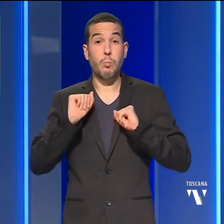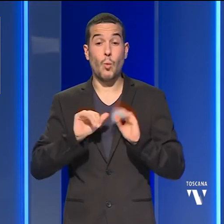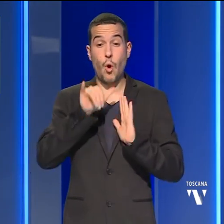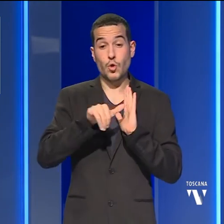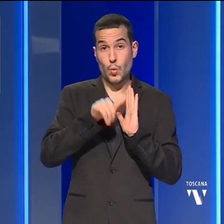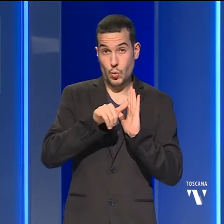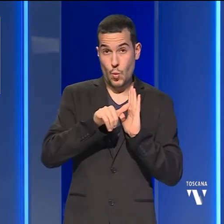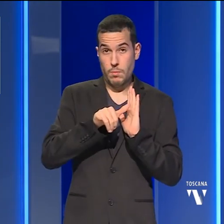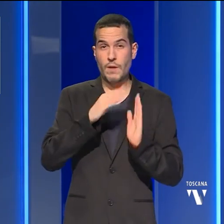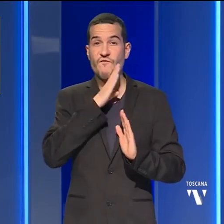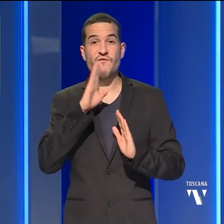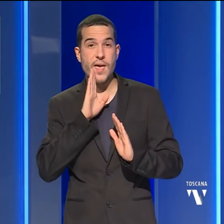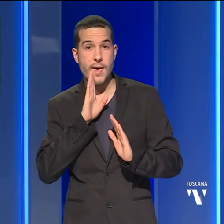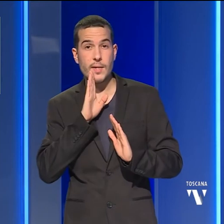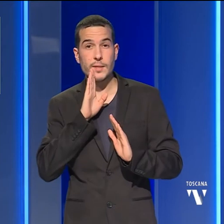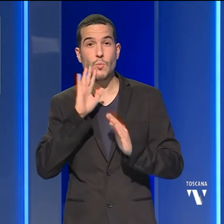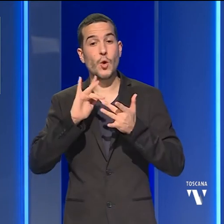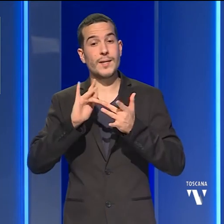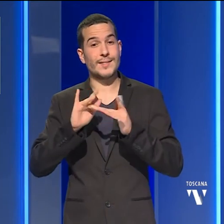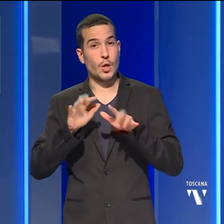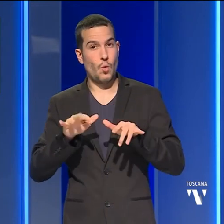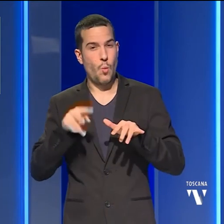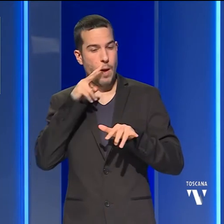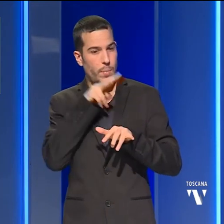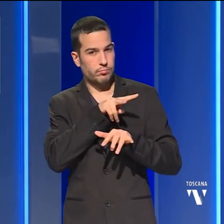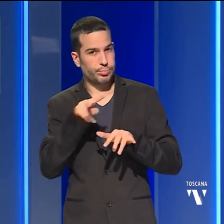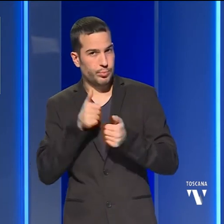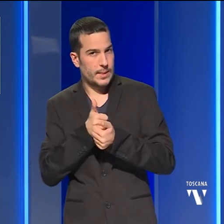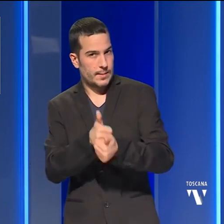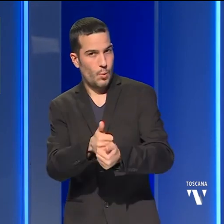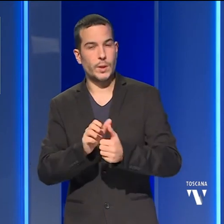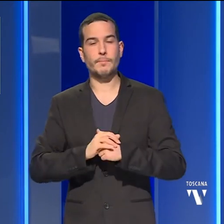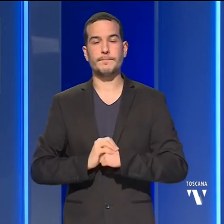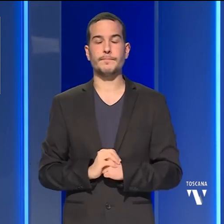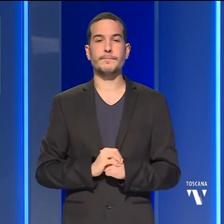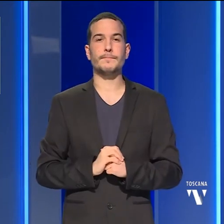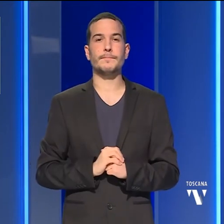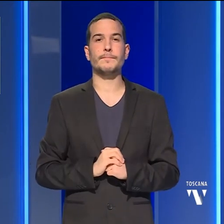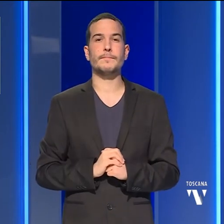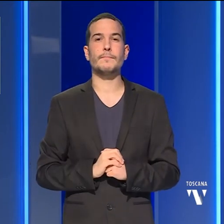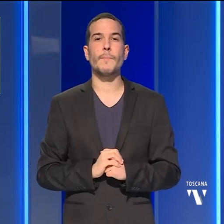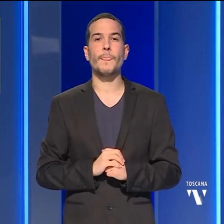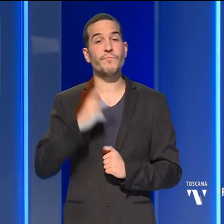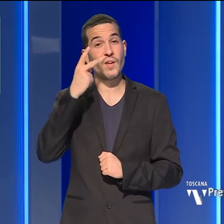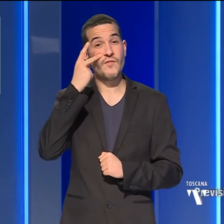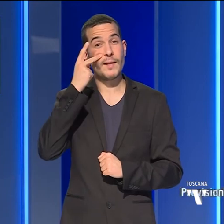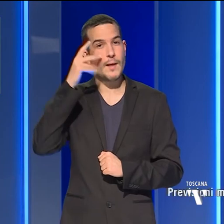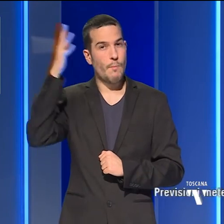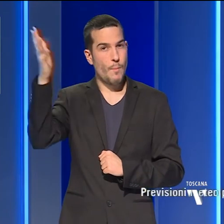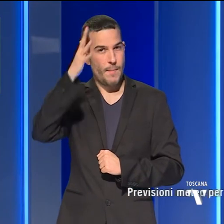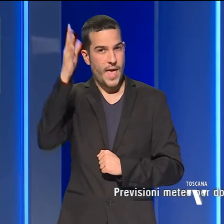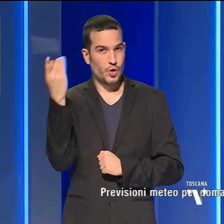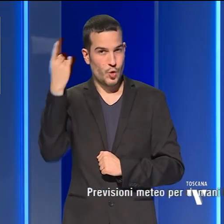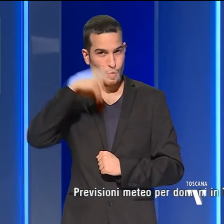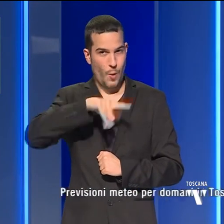pagina Facebook in streaming dal sito web. E ora le previsioni del tempo per